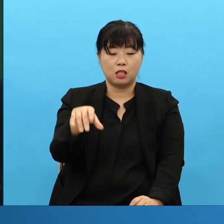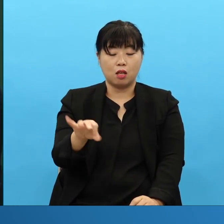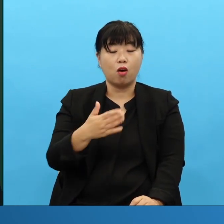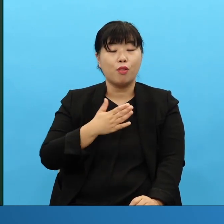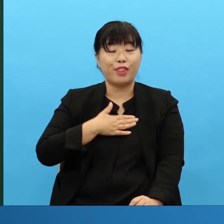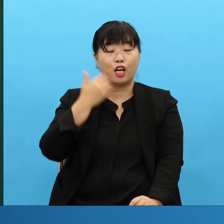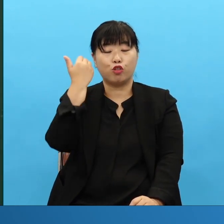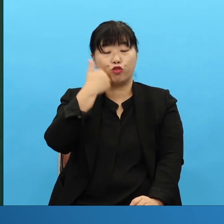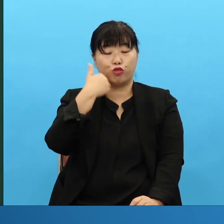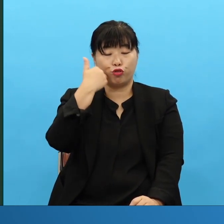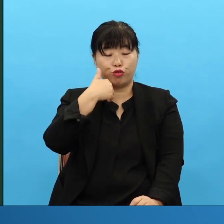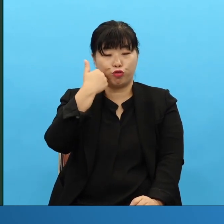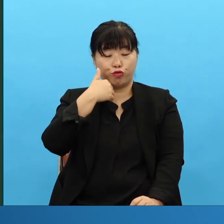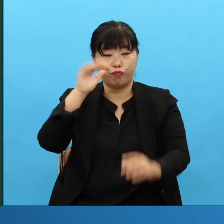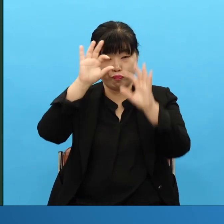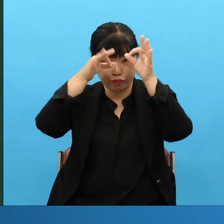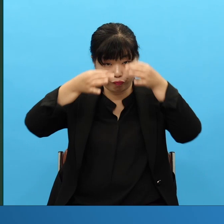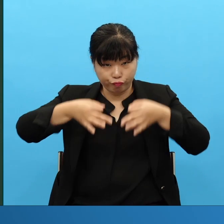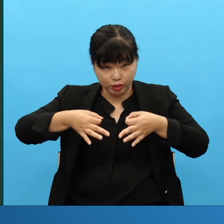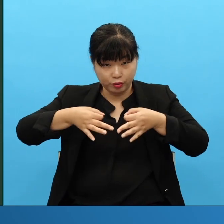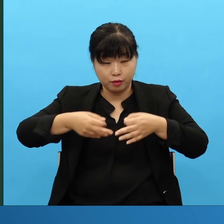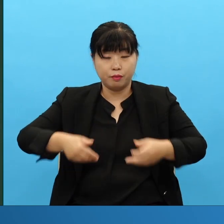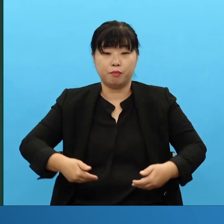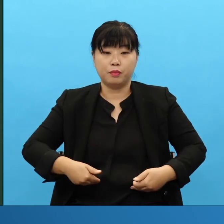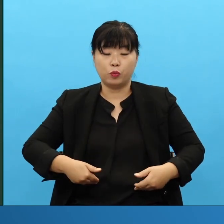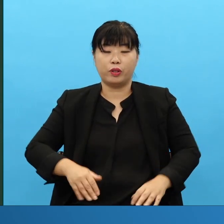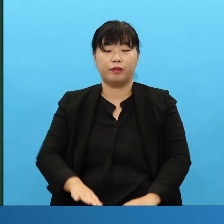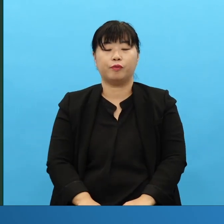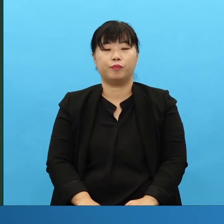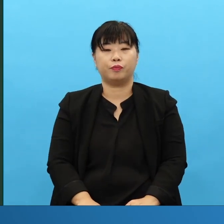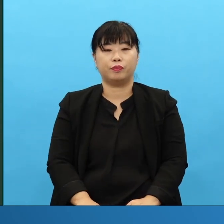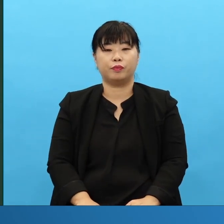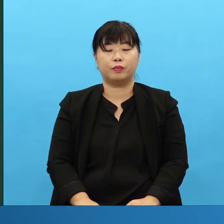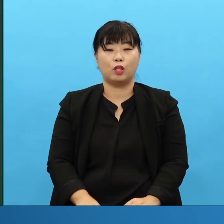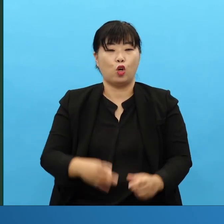두 번째 정체성입니다